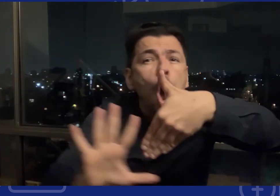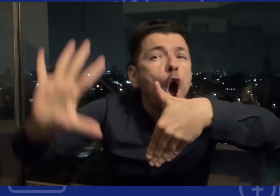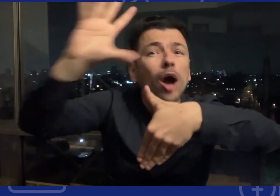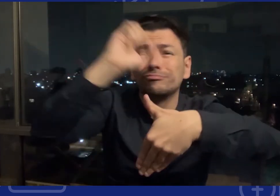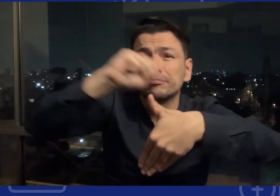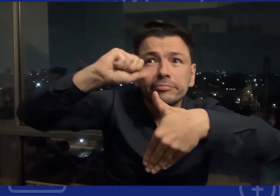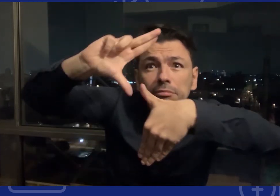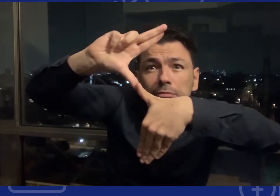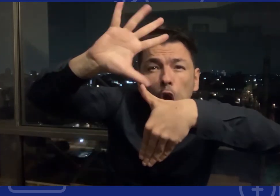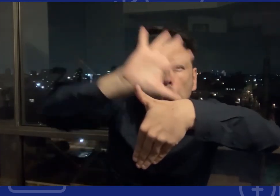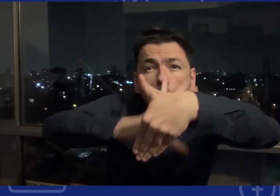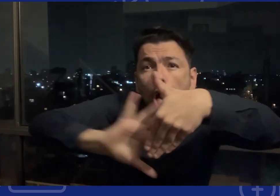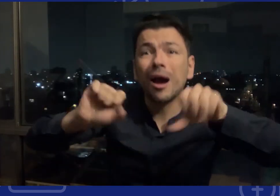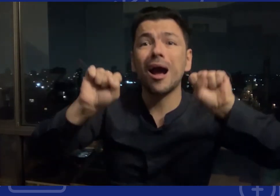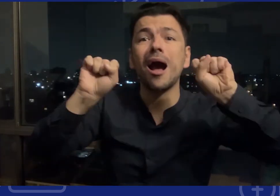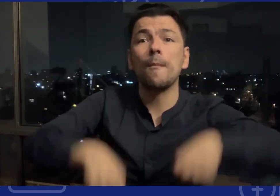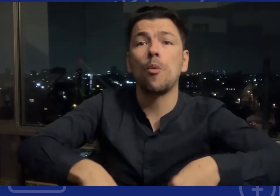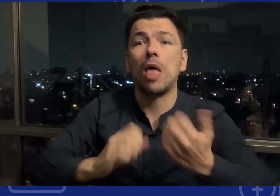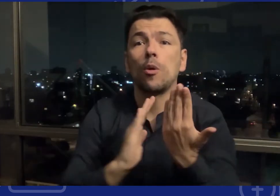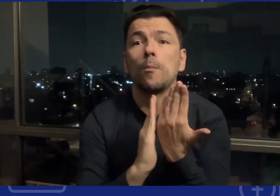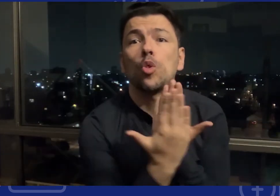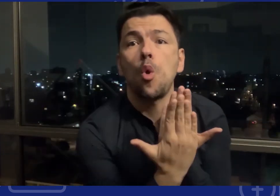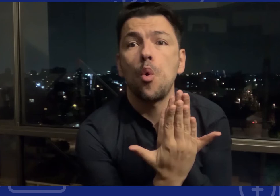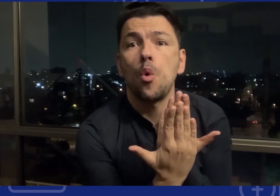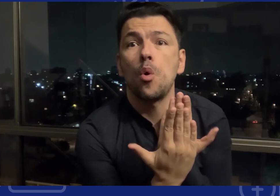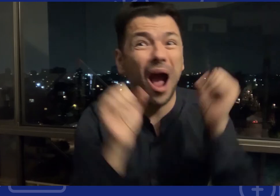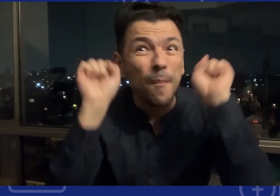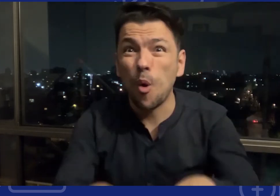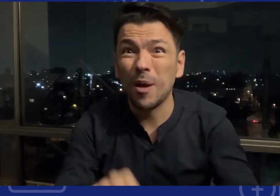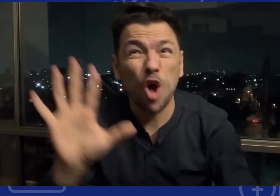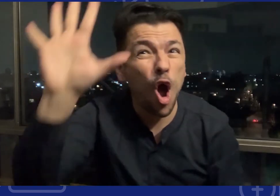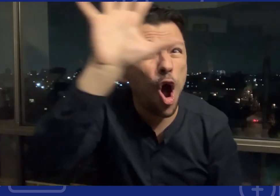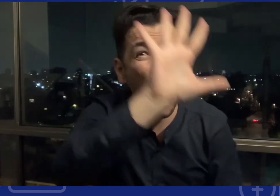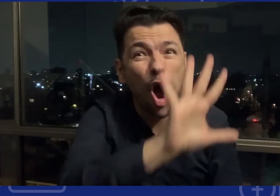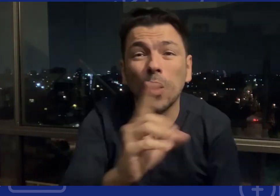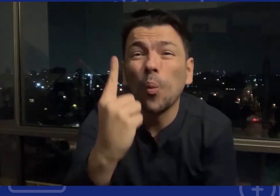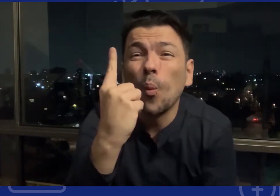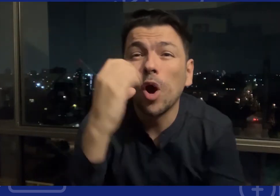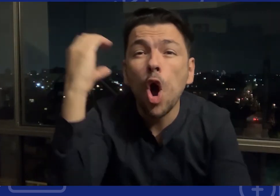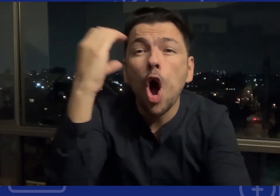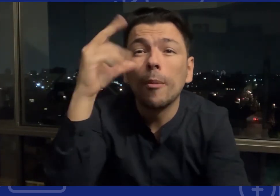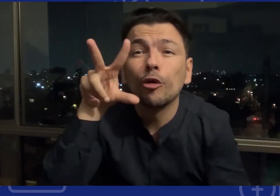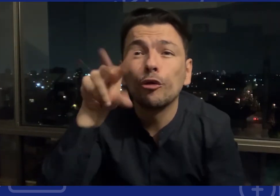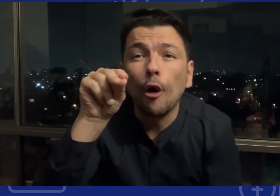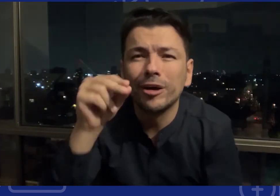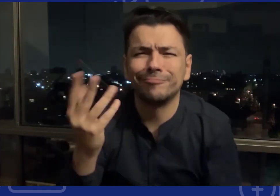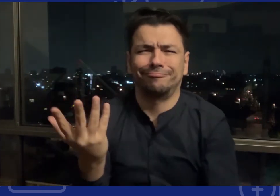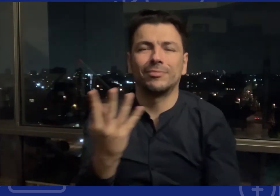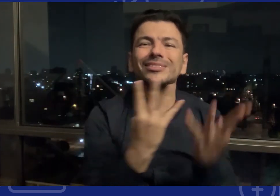demás tienen este protocolo ya lo tienen aprobado ya lo tienen ratificado pero en Colombia no es